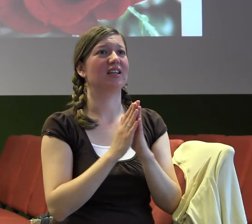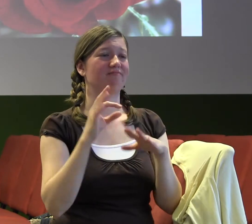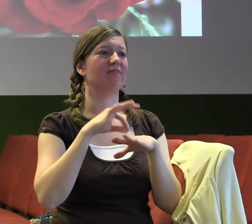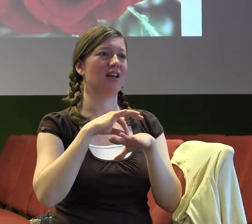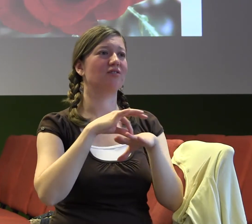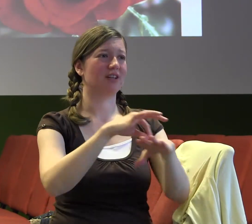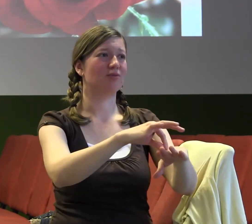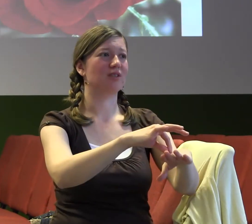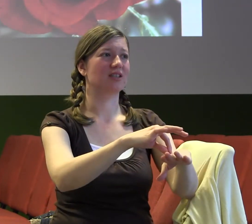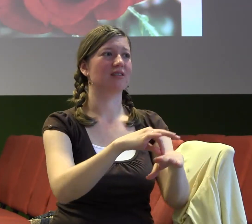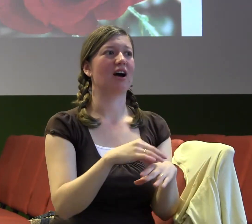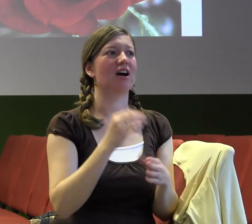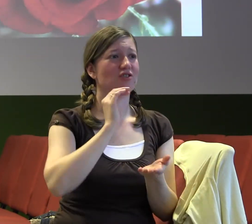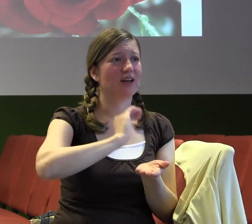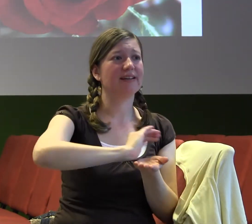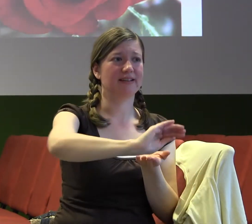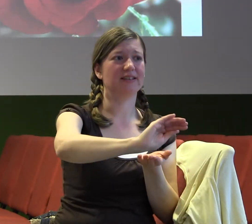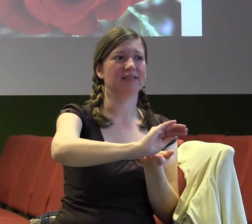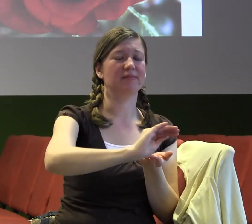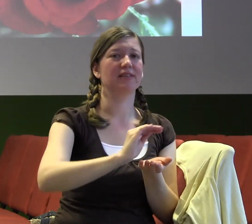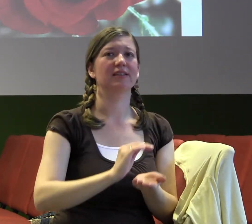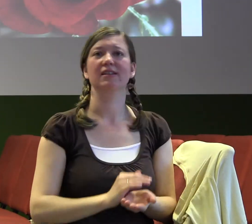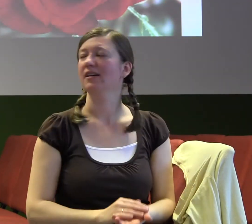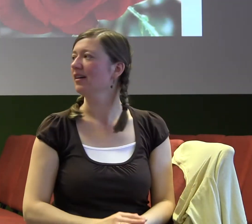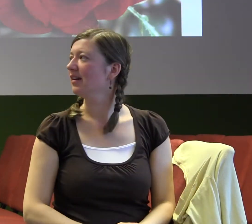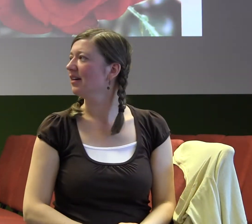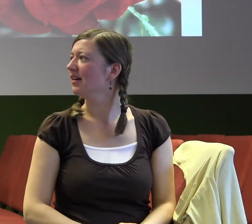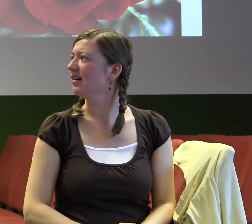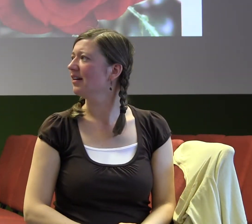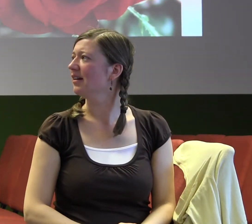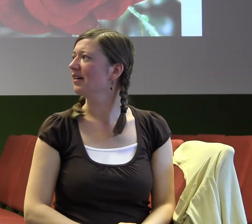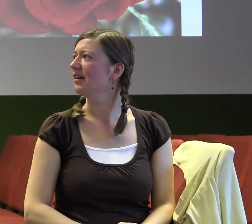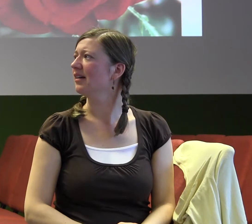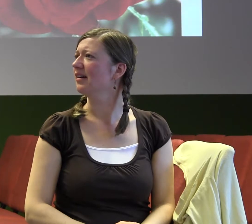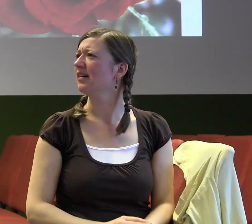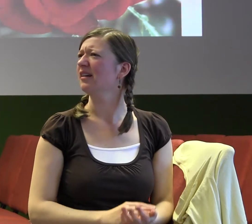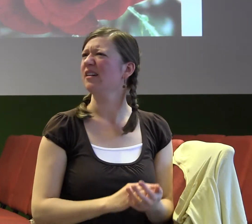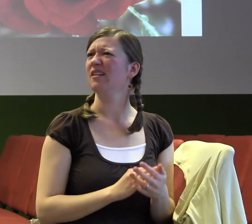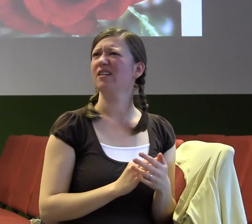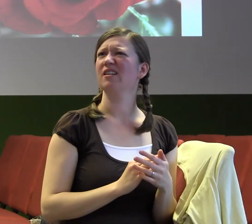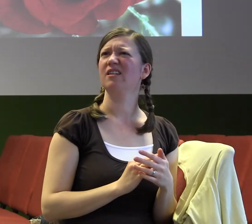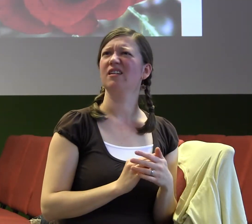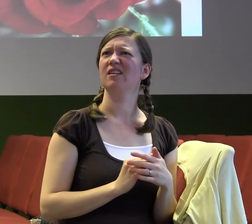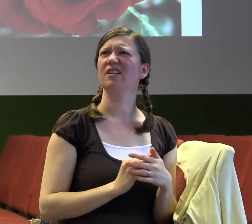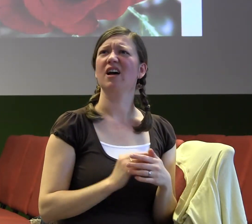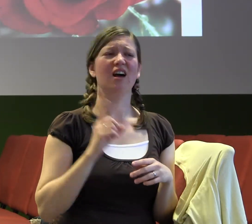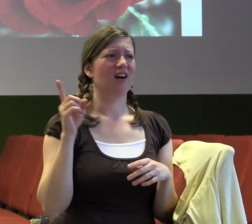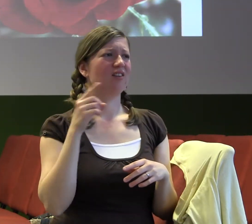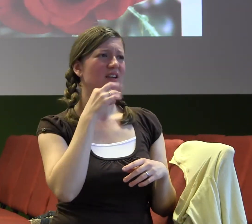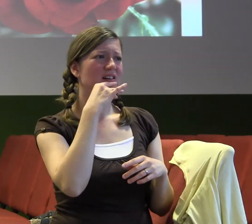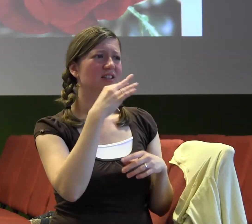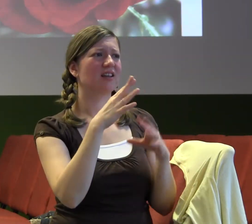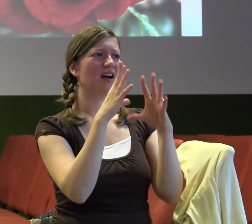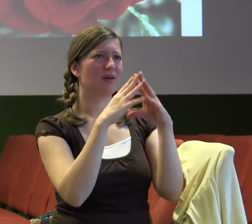byla v tom z velké části má věna, ale taky jsem v tom vnímala trochu křivdu. Že jsem si říkala, prostě bylo to